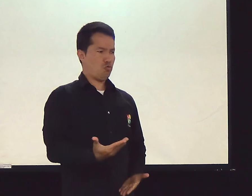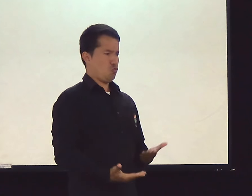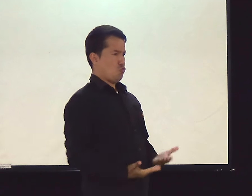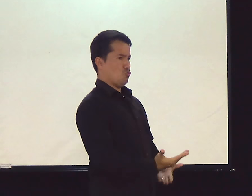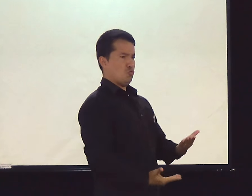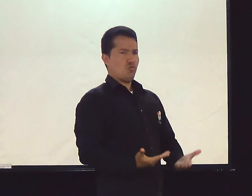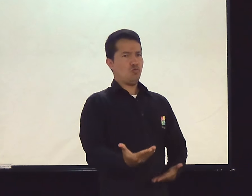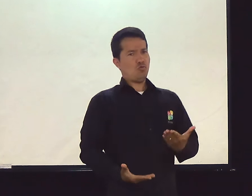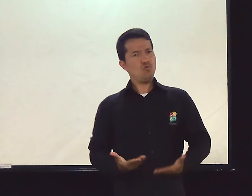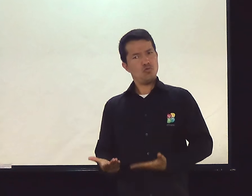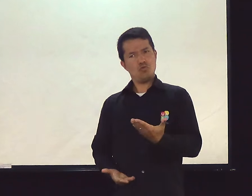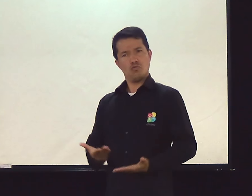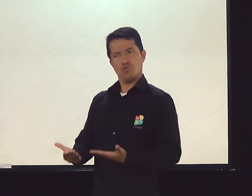Vocês têm servido aos outros?